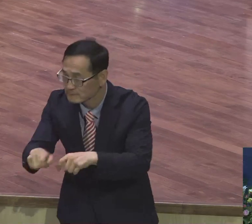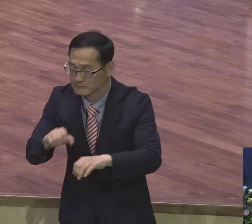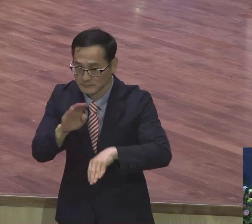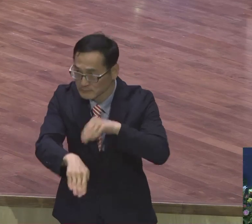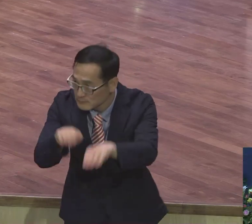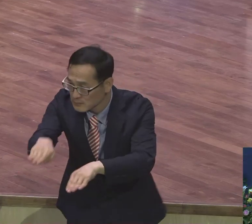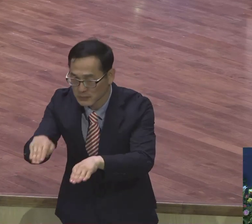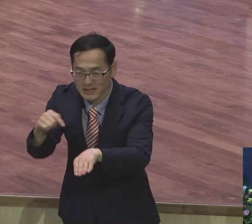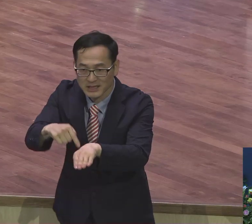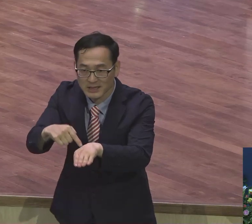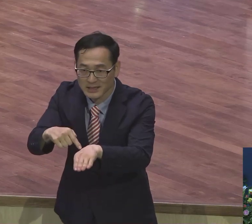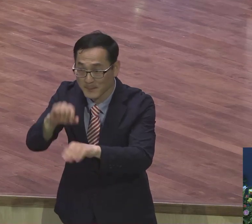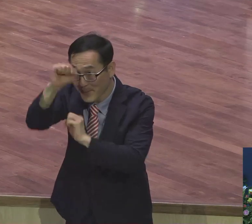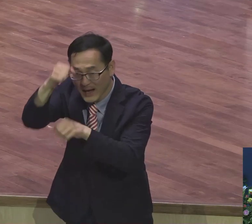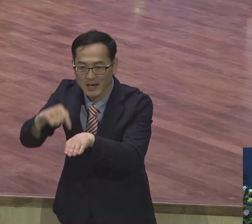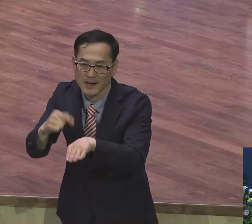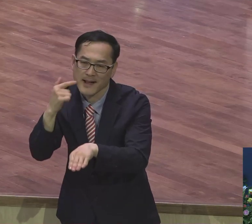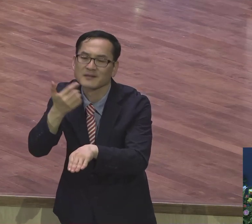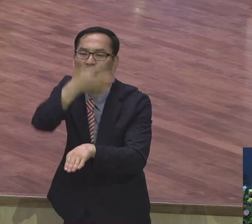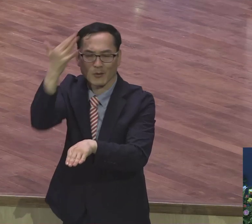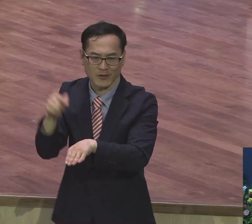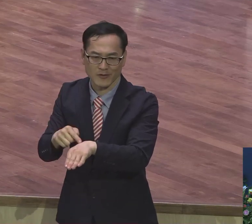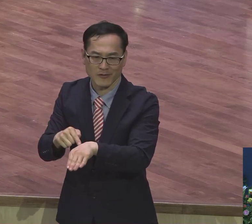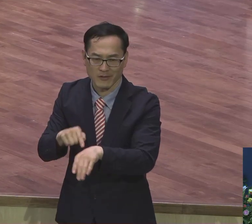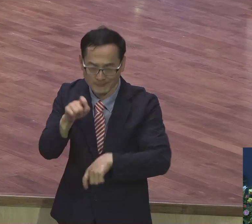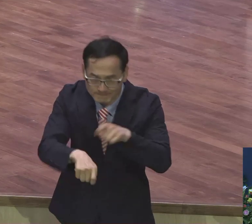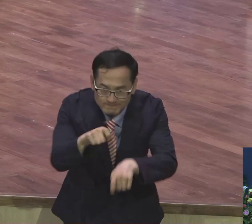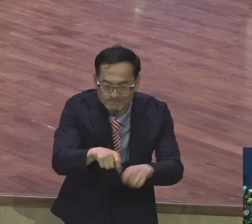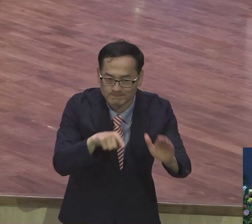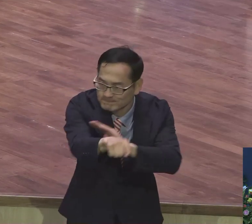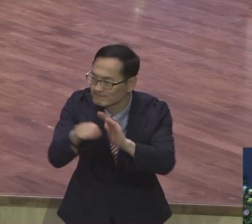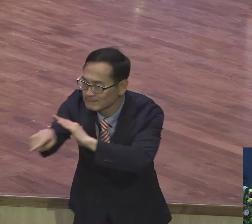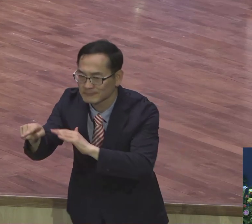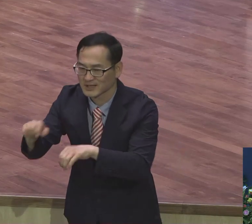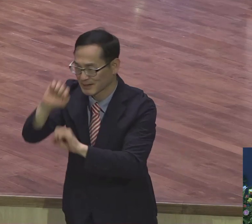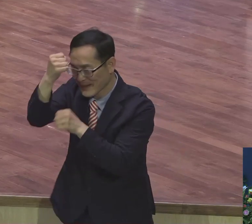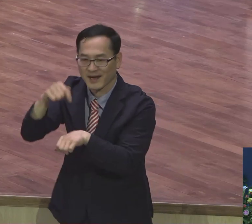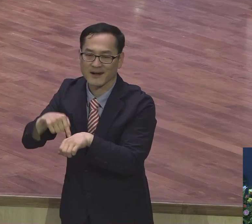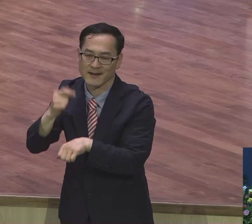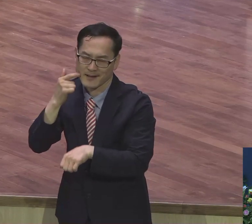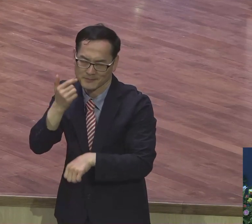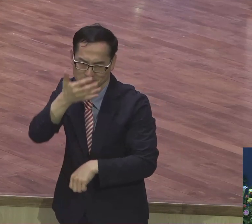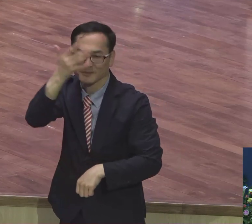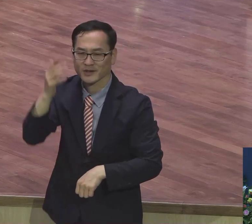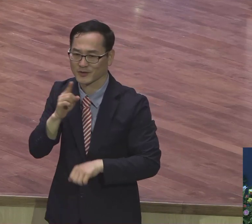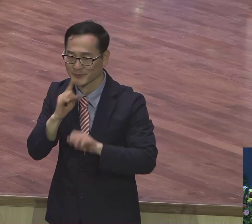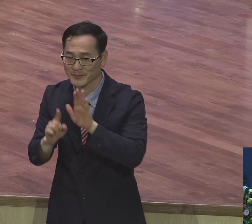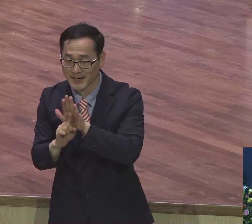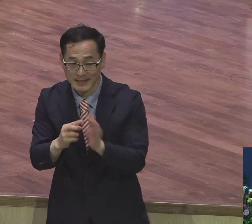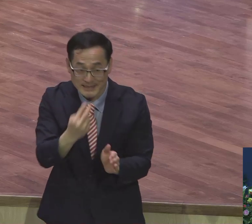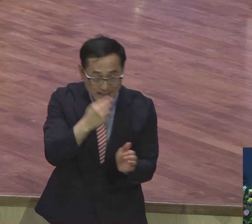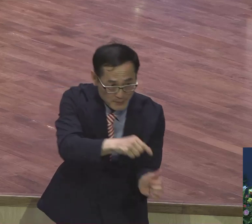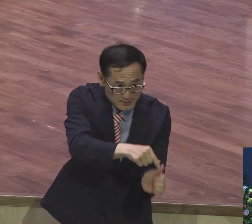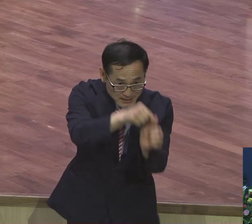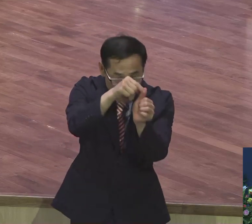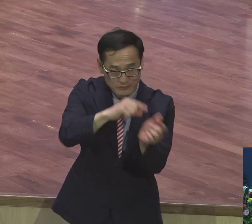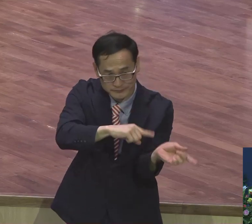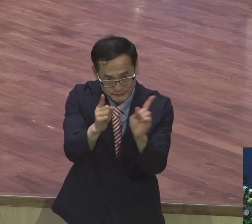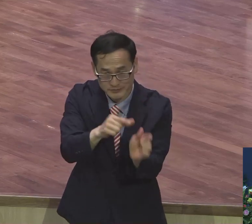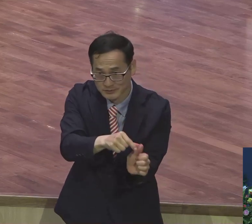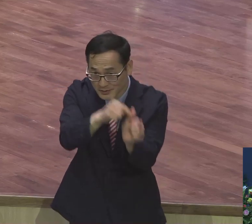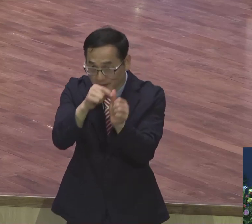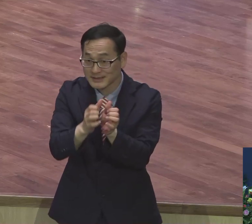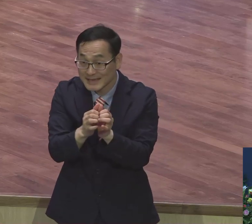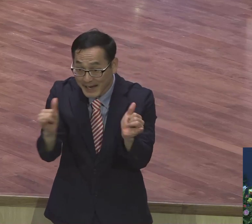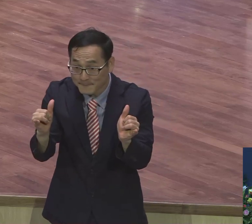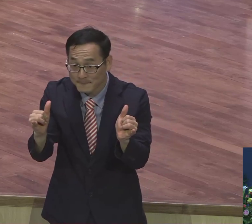한마디로 좋은 소식을 전하는 생명 살리는 복음을 전하는 자의 발걸음은